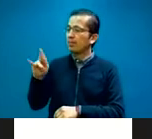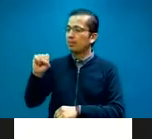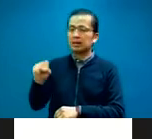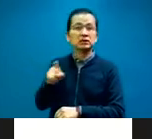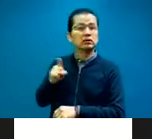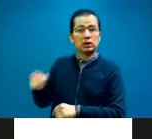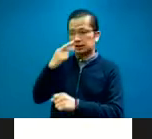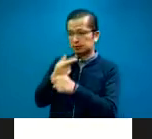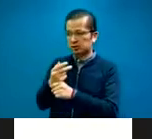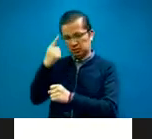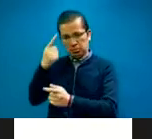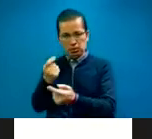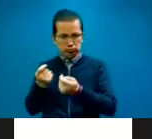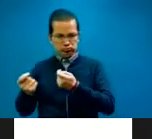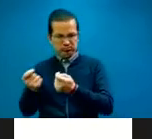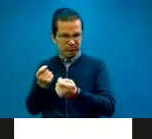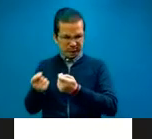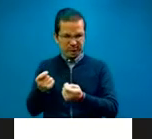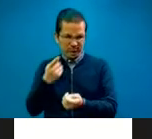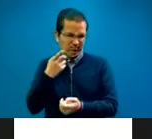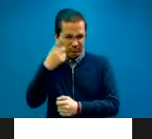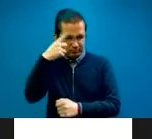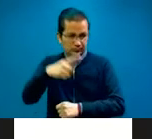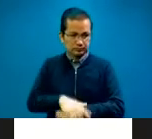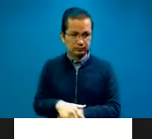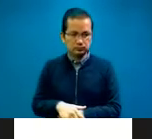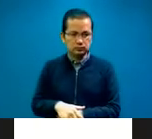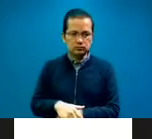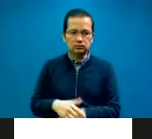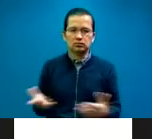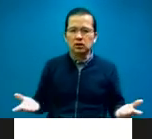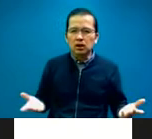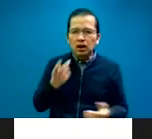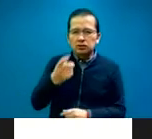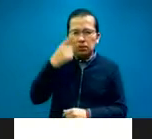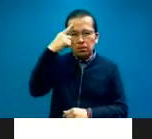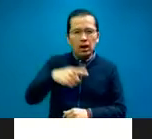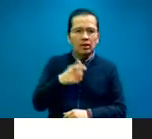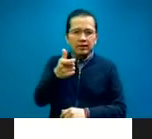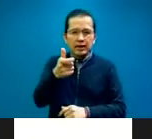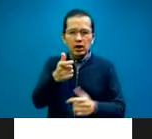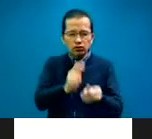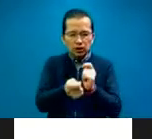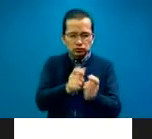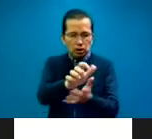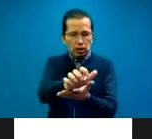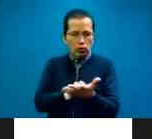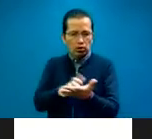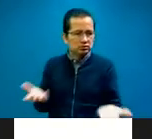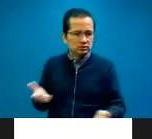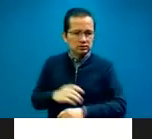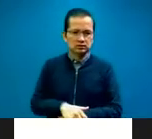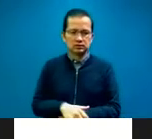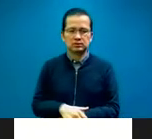reguladora de clase mundial prácticamente, olvidando. La agencia mundial ahorrándose los costos de la traducción, ¿no? Exactamente, exactamente. Pero